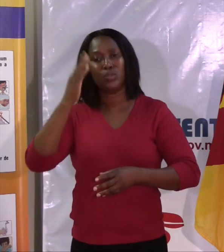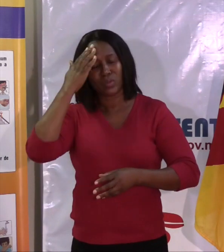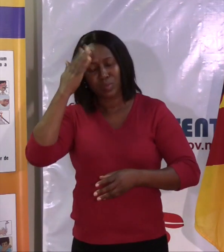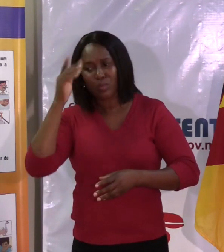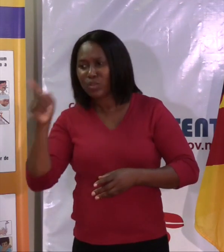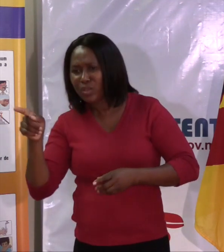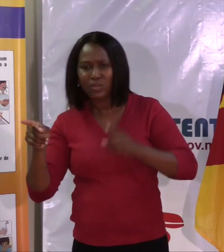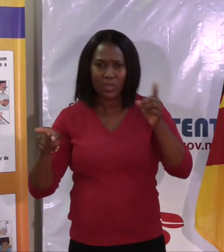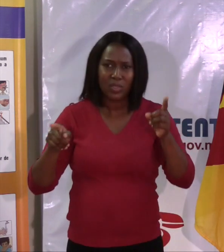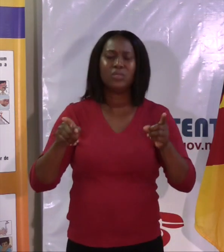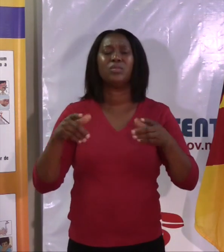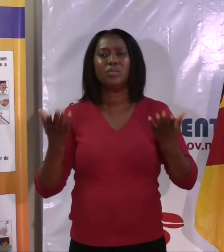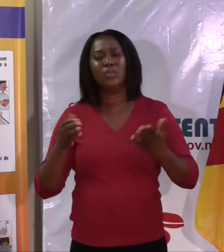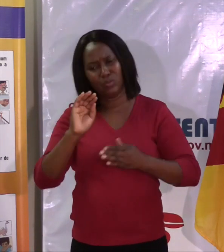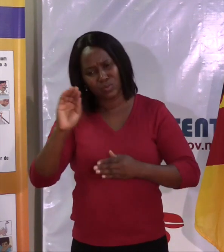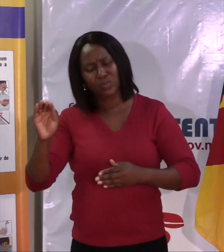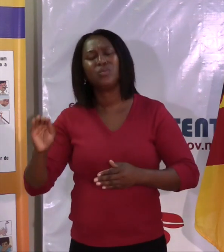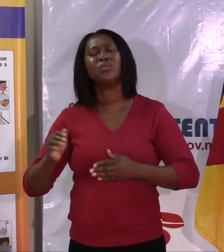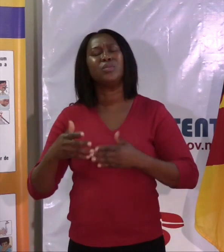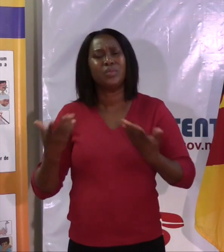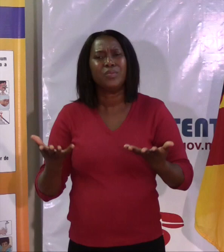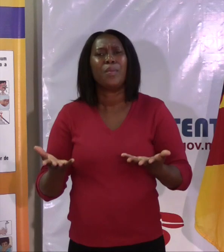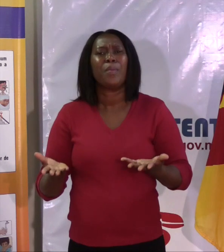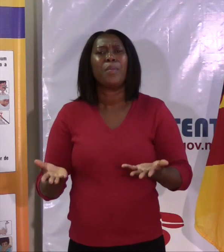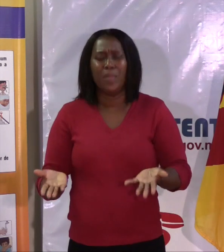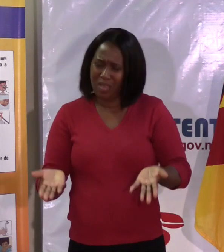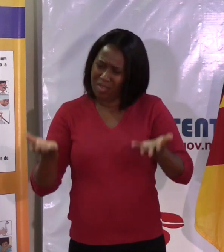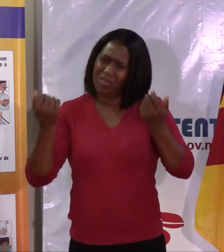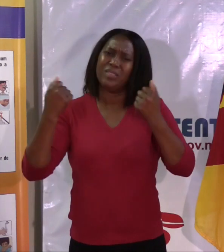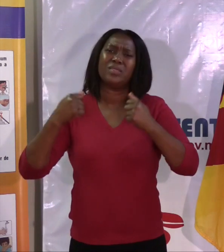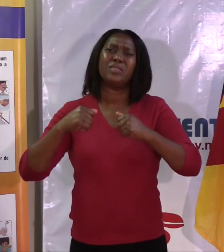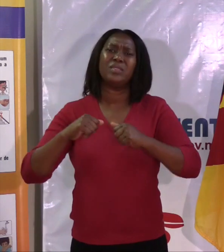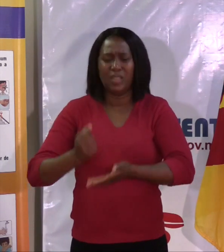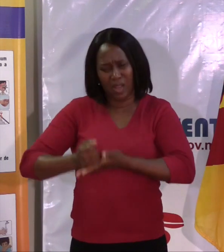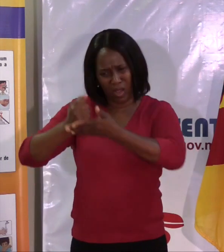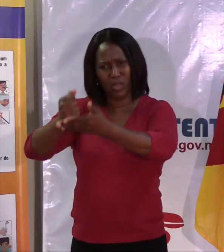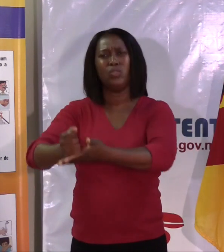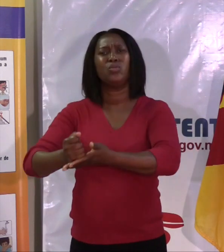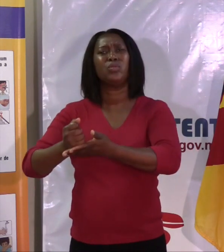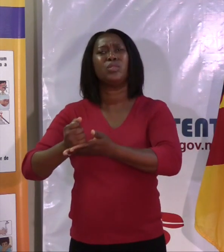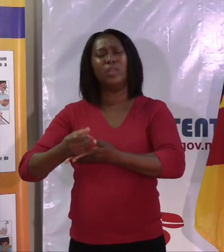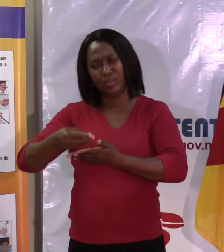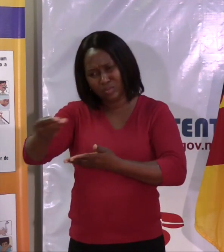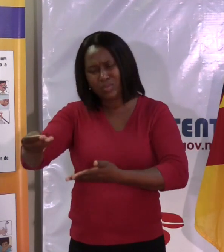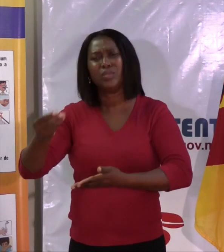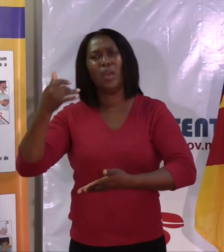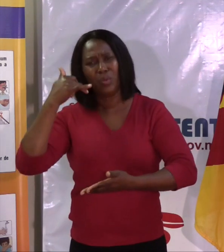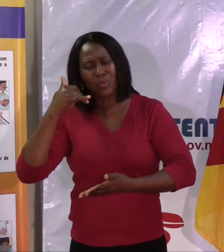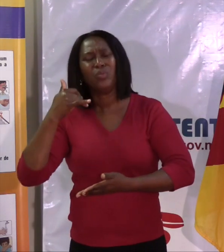que temos. São mínimas? Claro que são, mas existem. Então, faculta esses cidadãos os nossos contactos que nós vamos encaminhar às